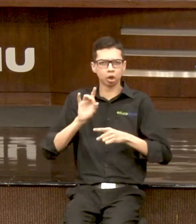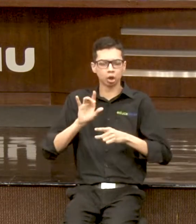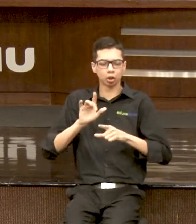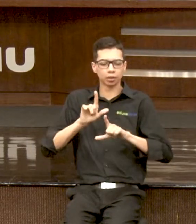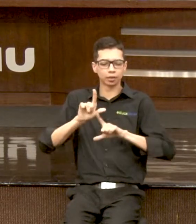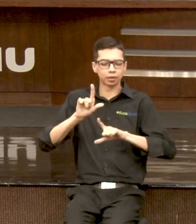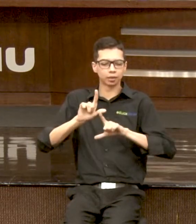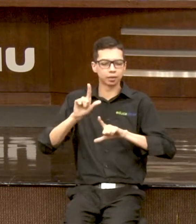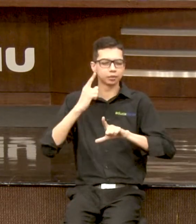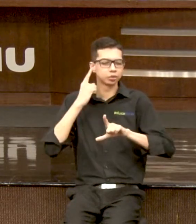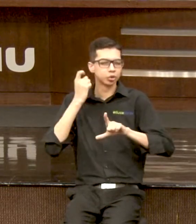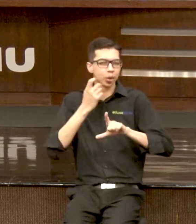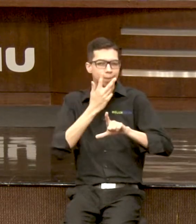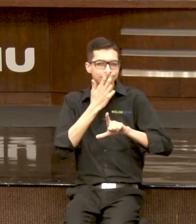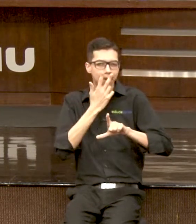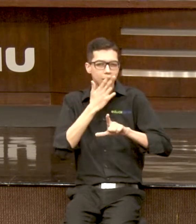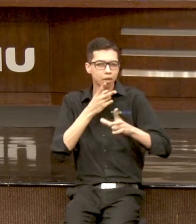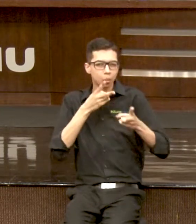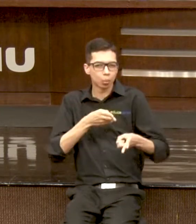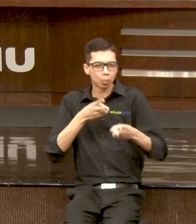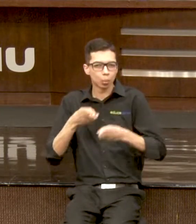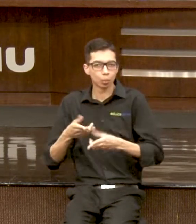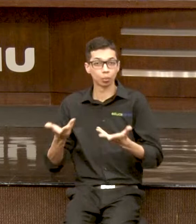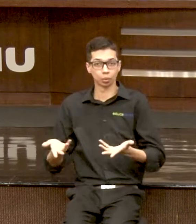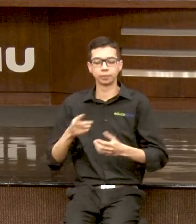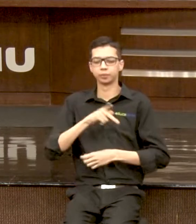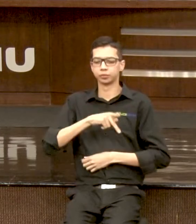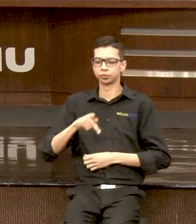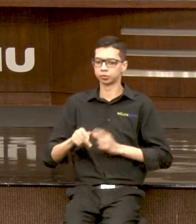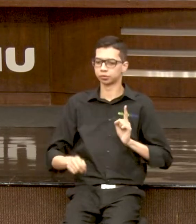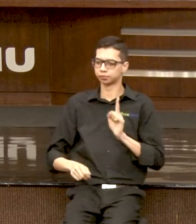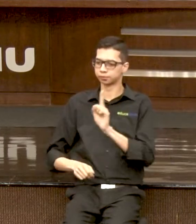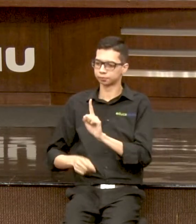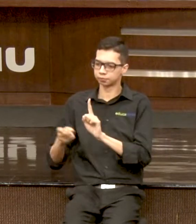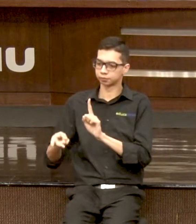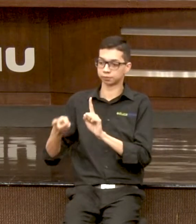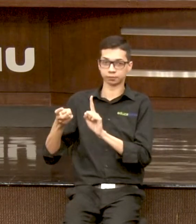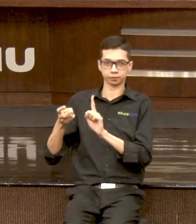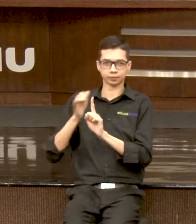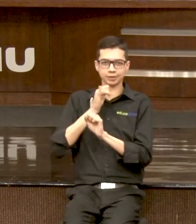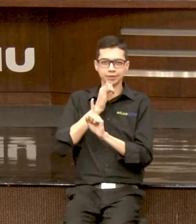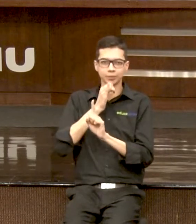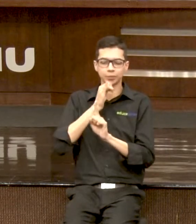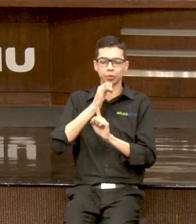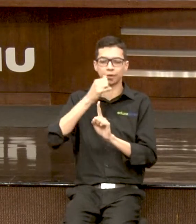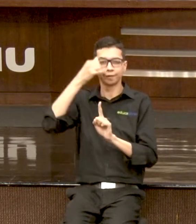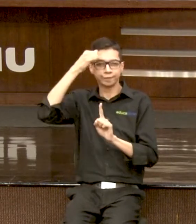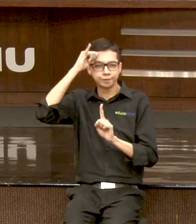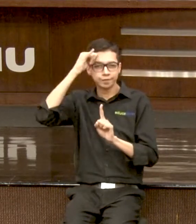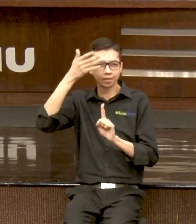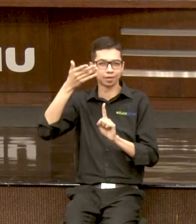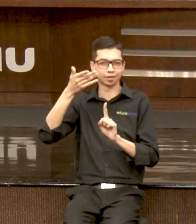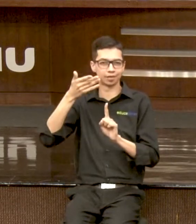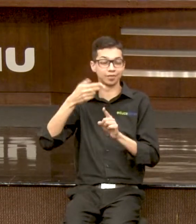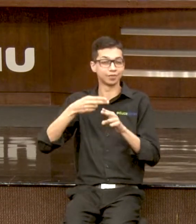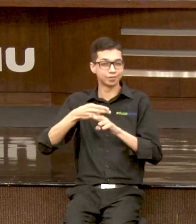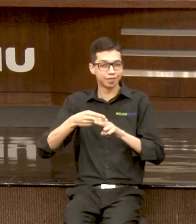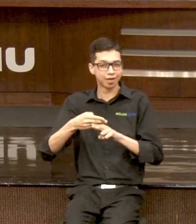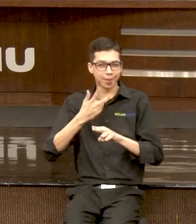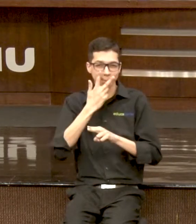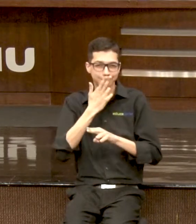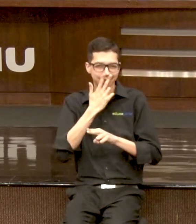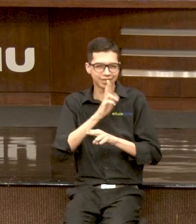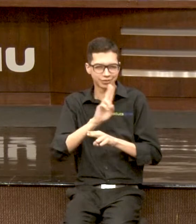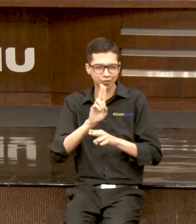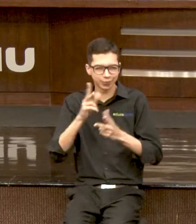sons muito próximos. Então, a professora fala, vaca, faca. Para a gente, a gente tem